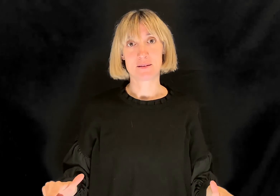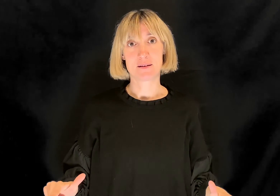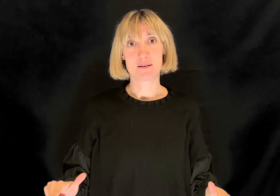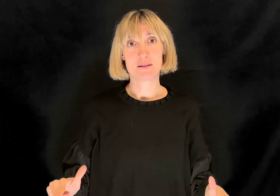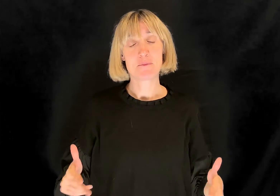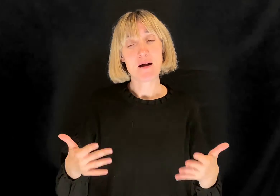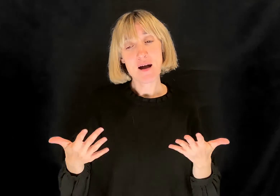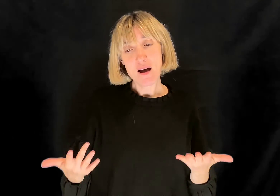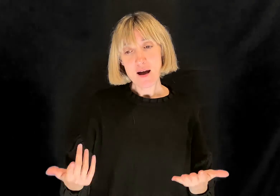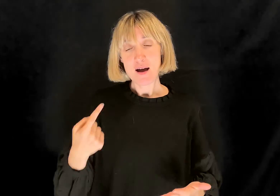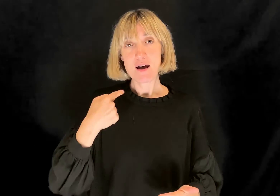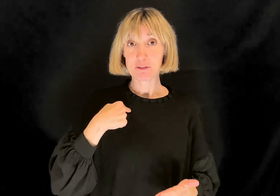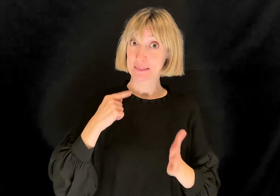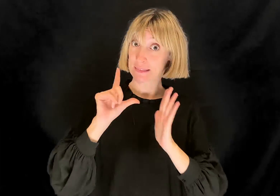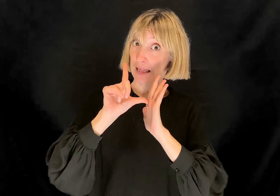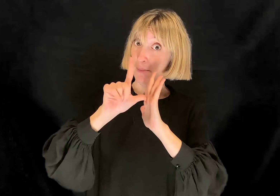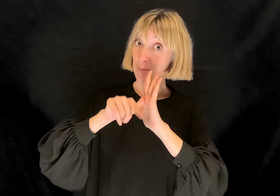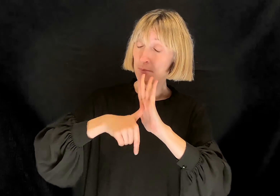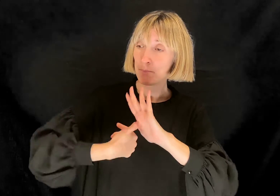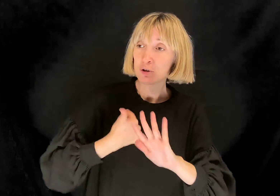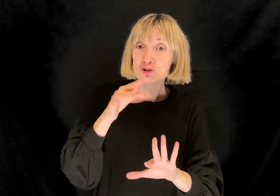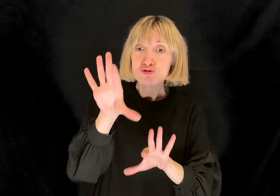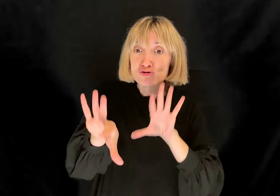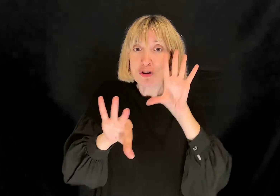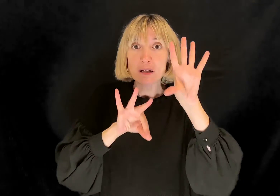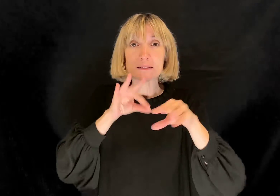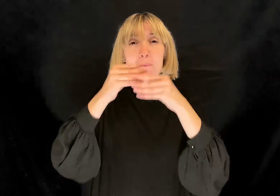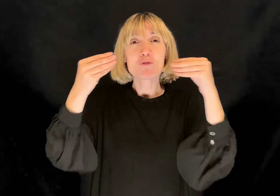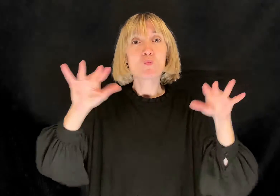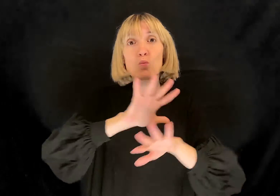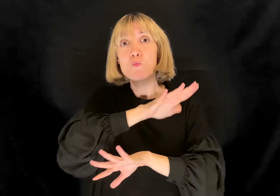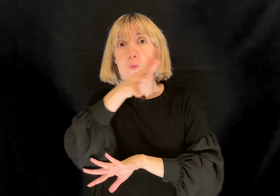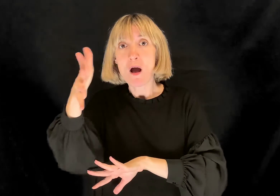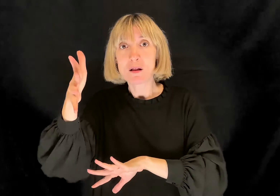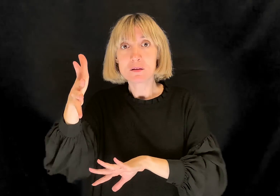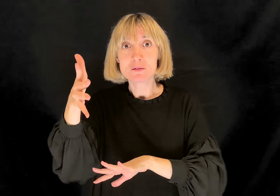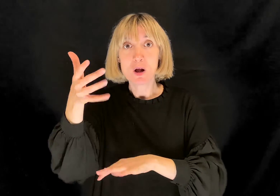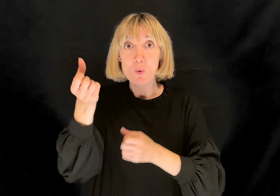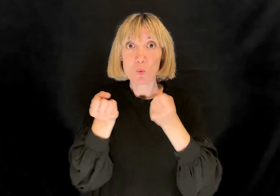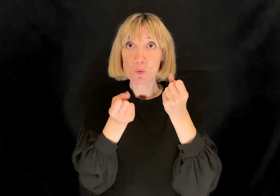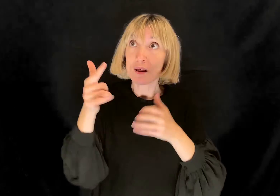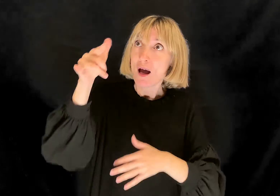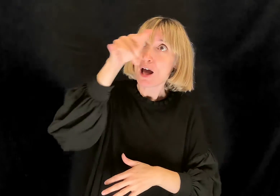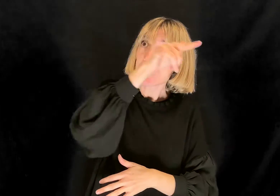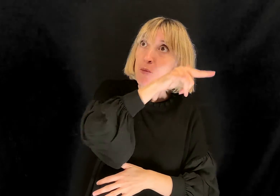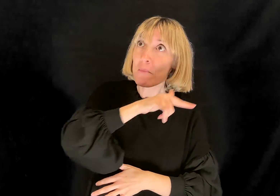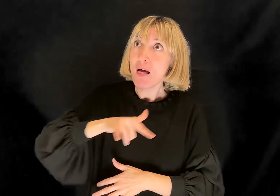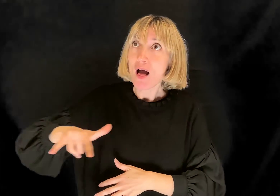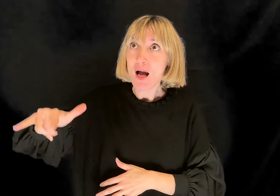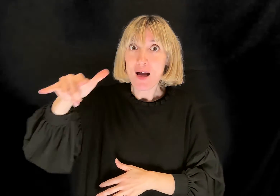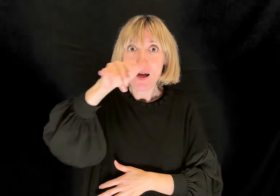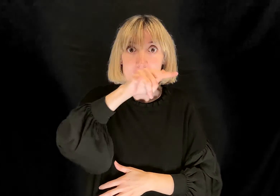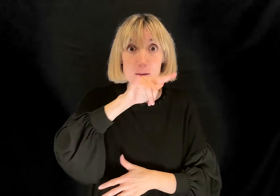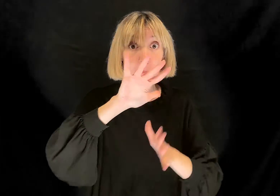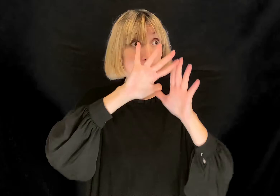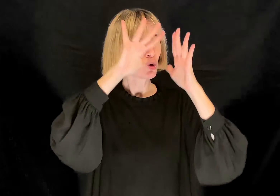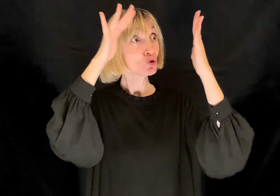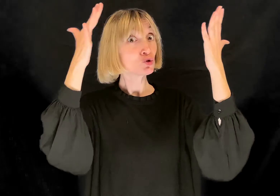Allora scelsi un'altra professione e imparai a pilotare gli aeroplani. Ho volato un po' soprattutto il